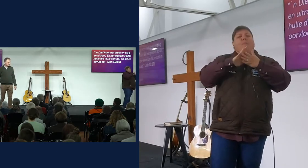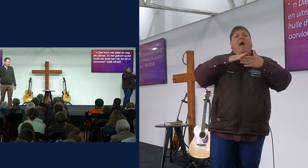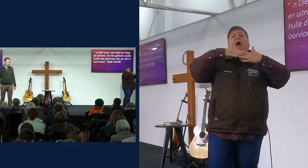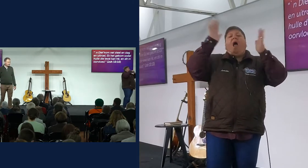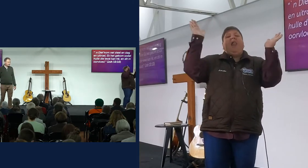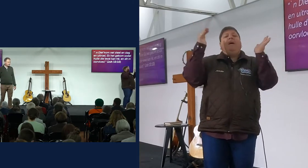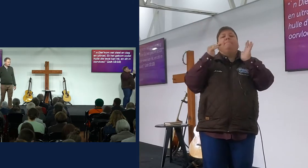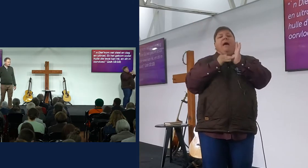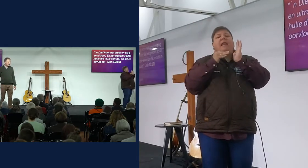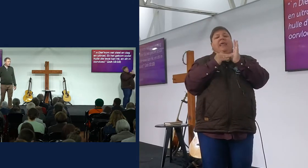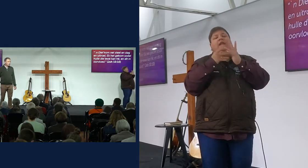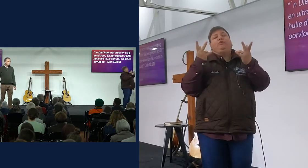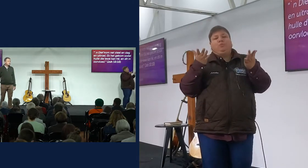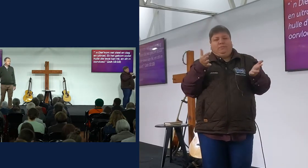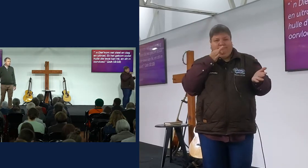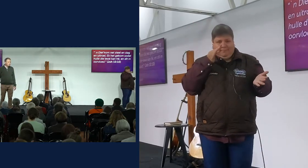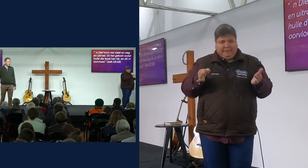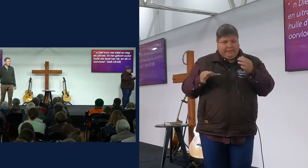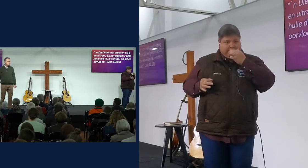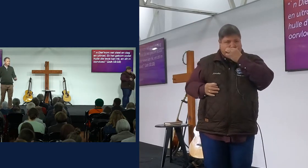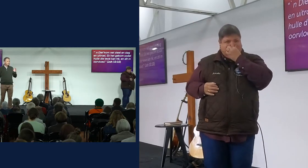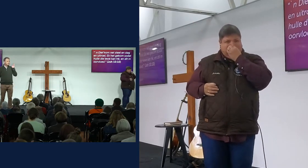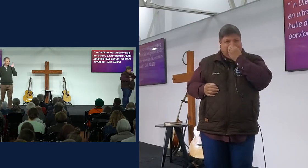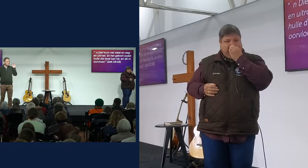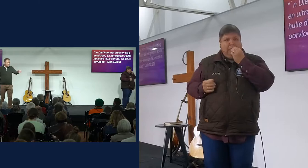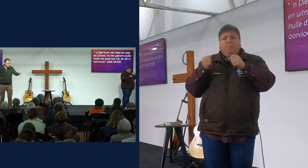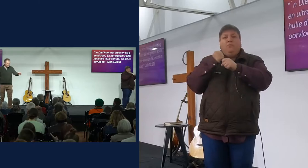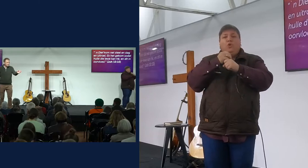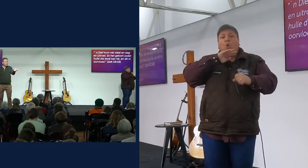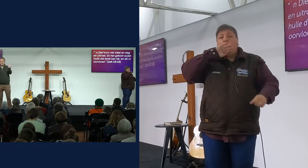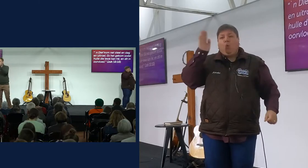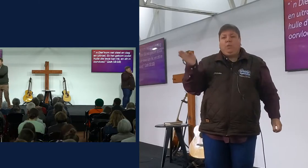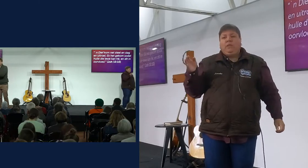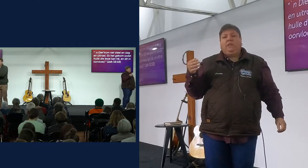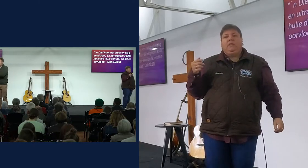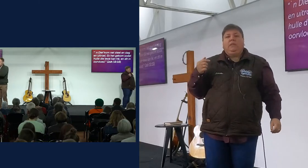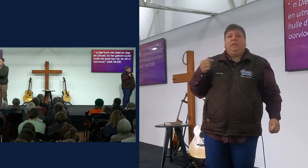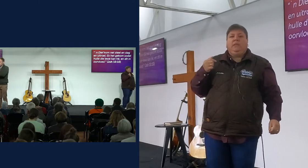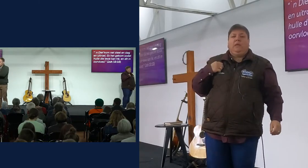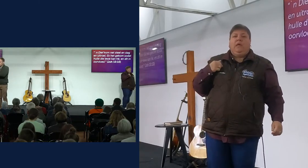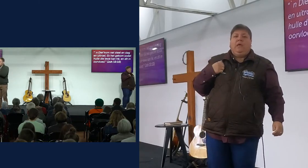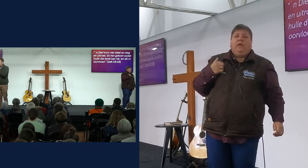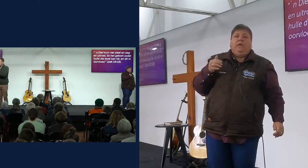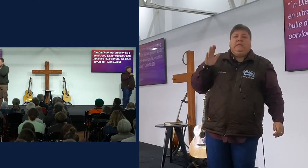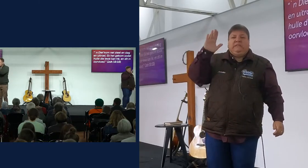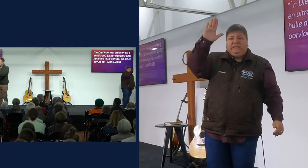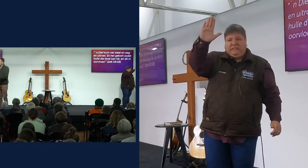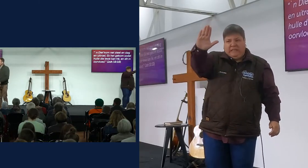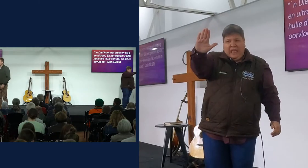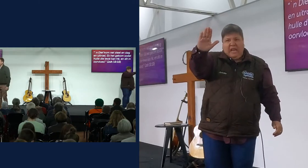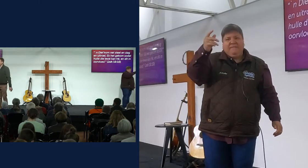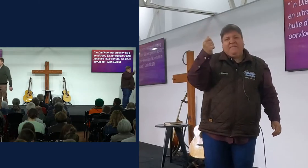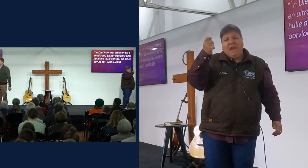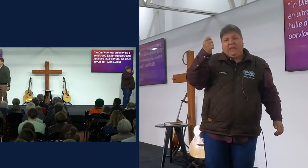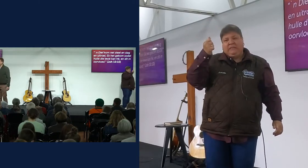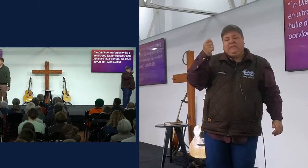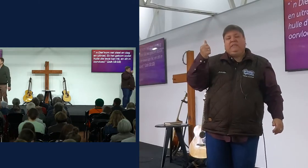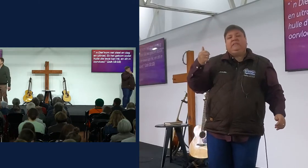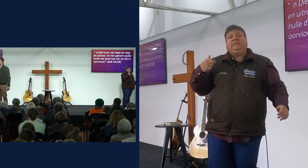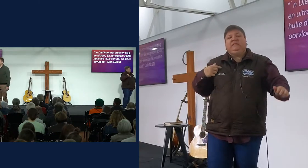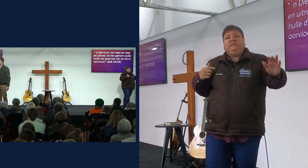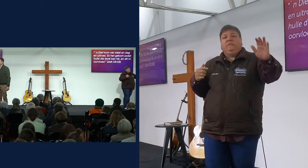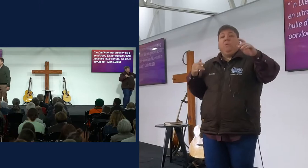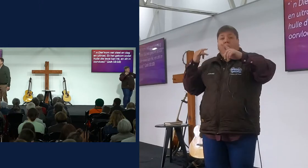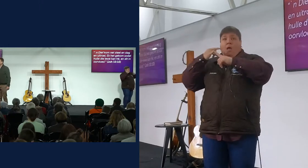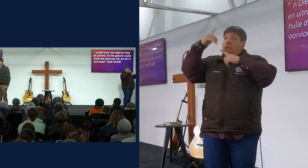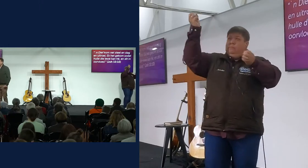te werk, en ons moet nooit sieninge bind aan finansies, natuurlijk, as die heren jou gesêne het met finansies, prijs